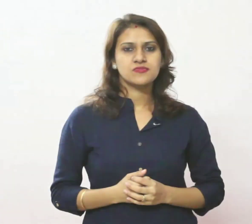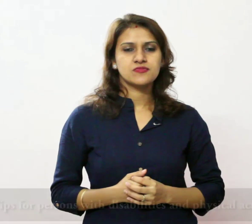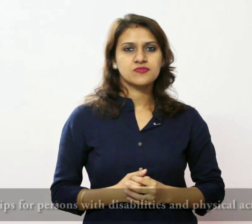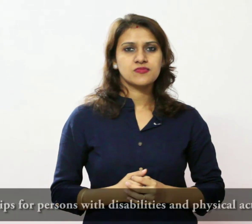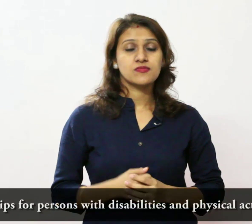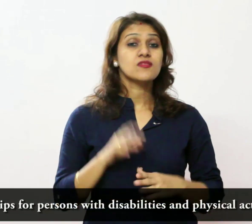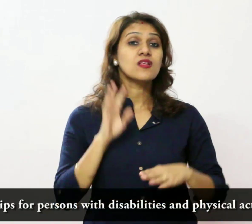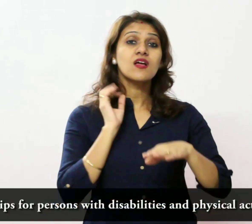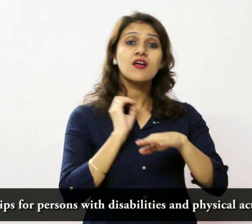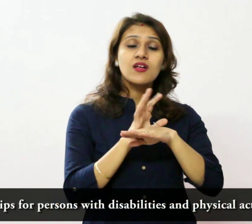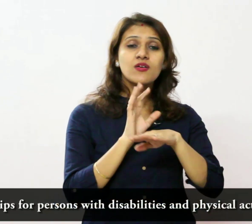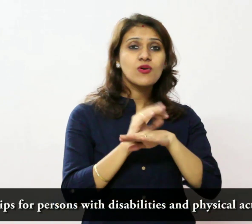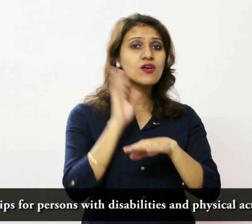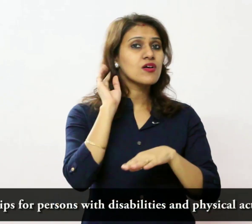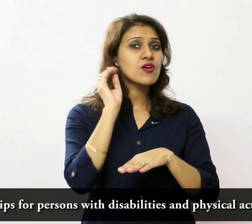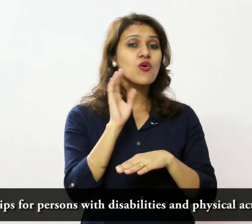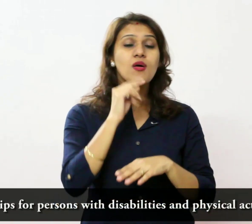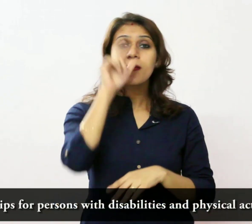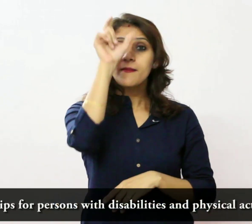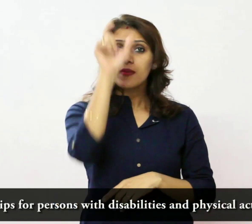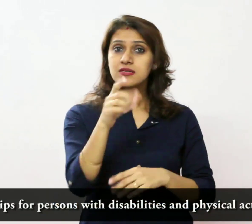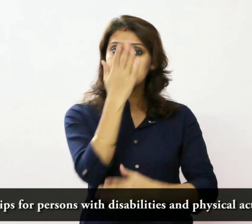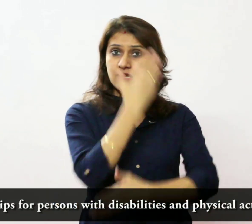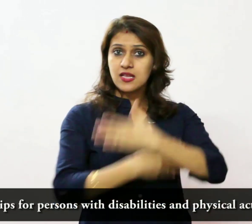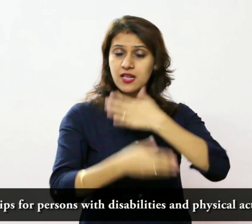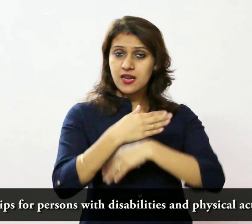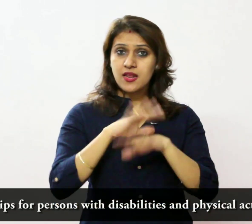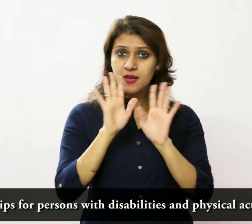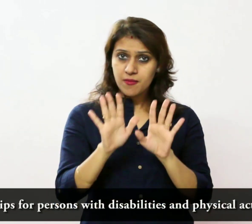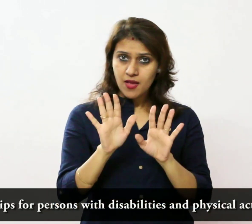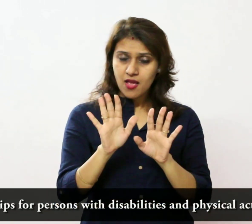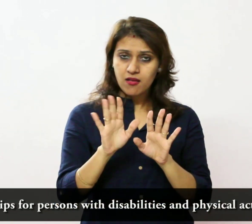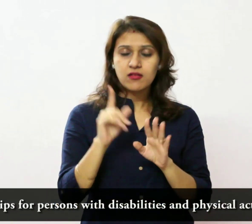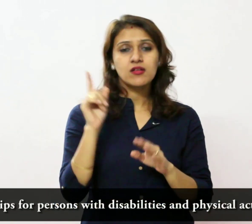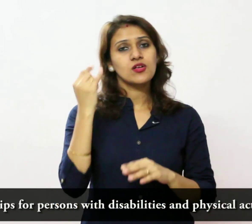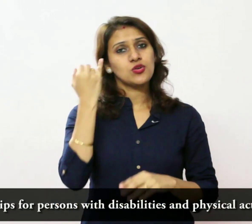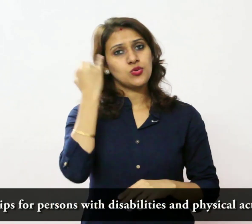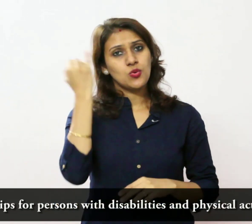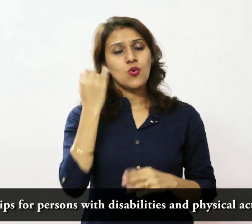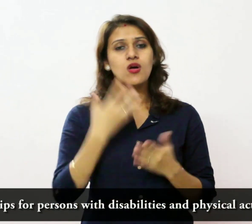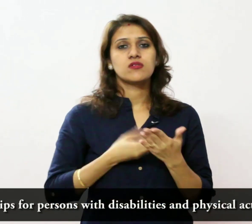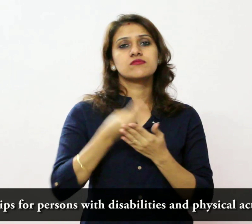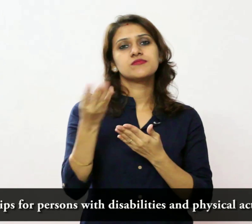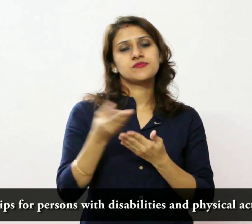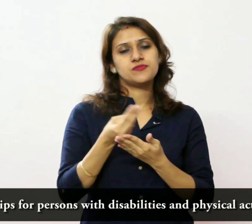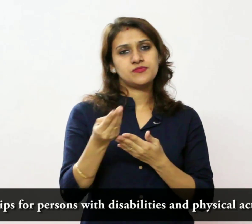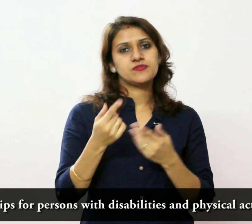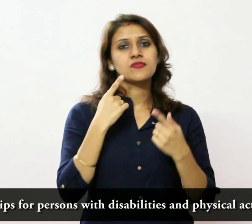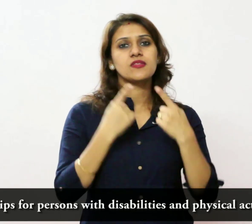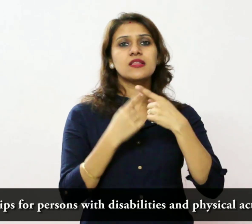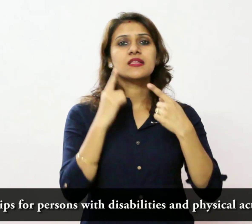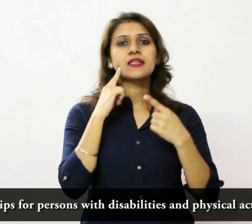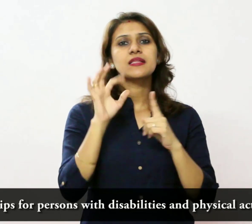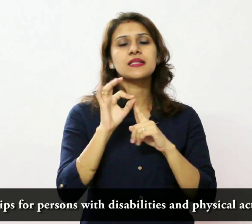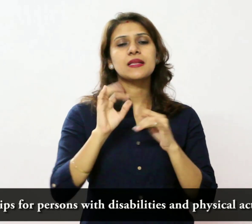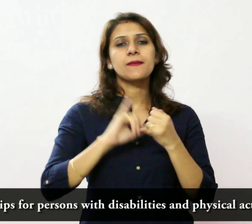66 विकलांग और शारिरिक गतिविधी वाले व्यक्ति के लिए टिप्स 66 अपने स्वास्त